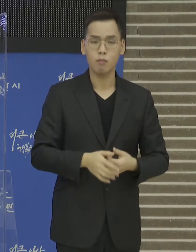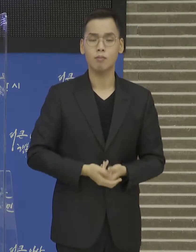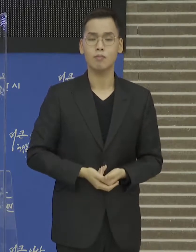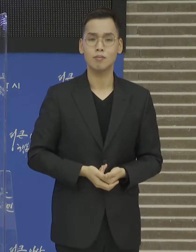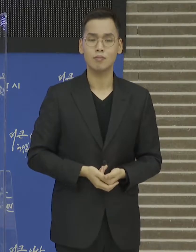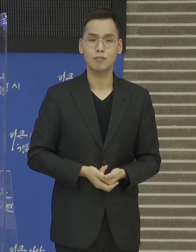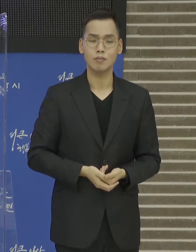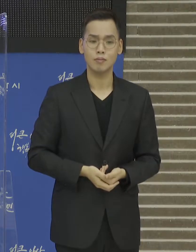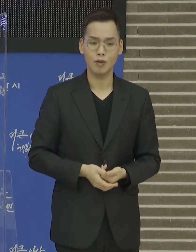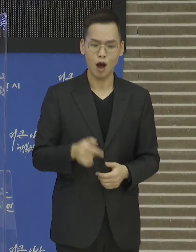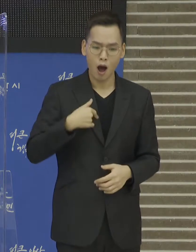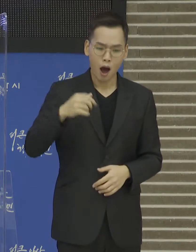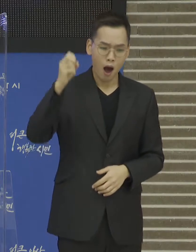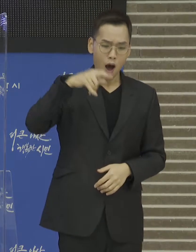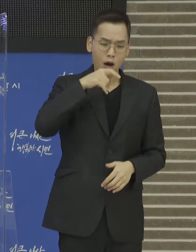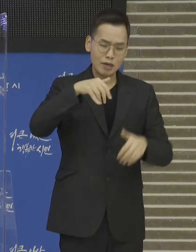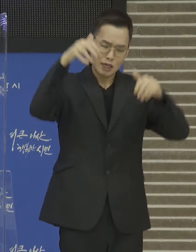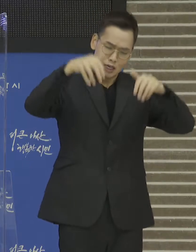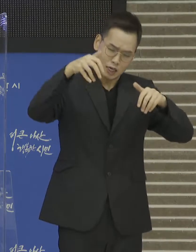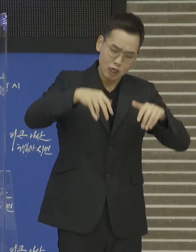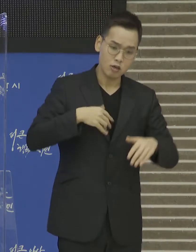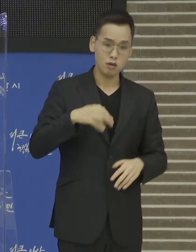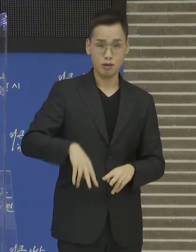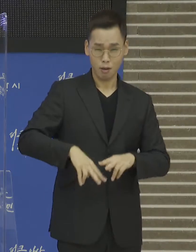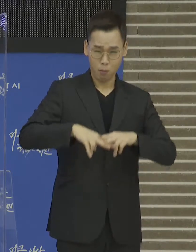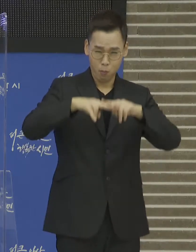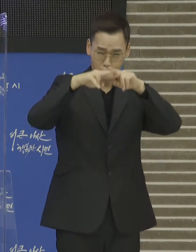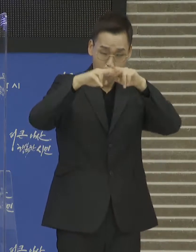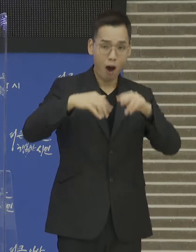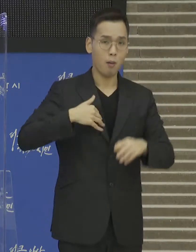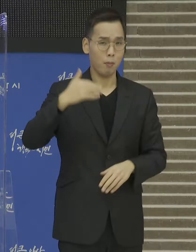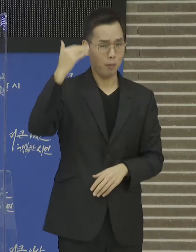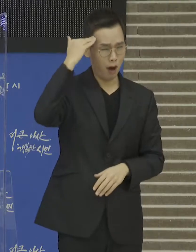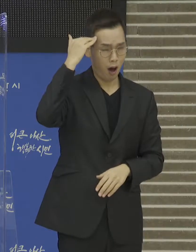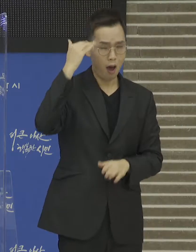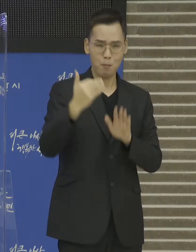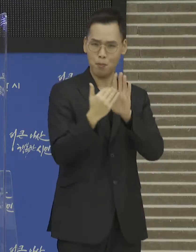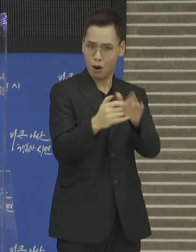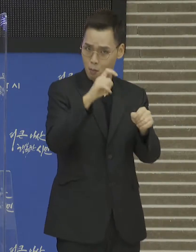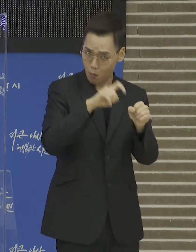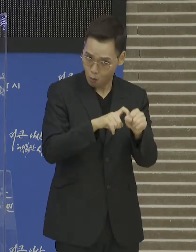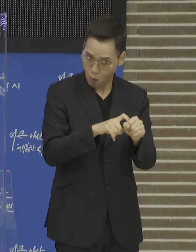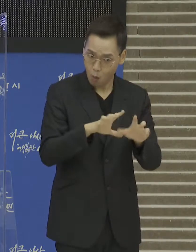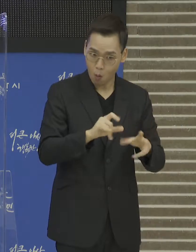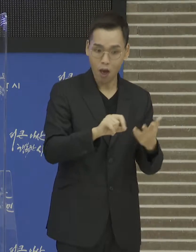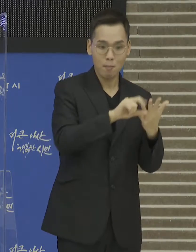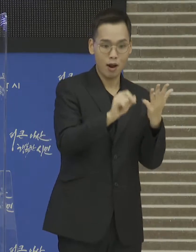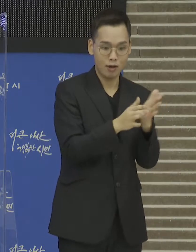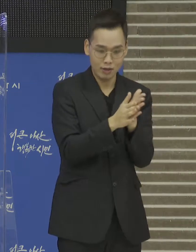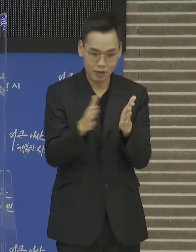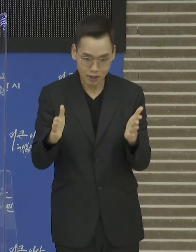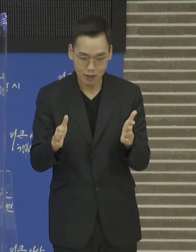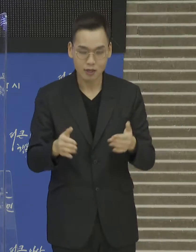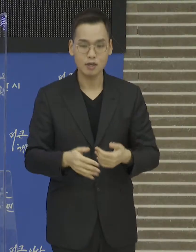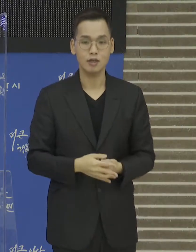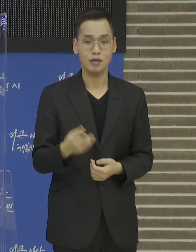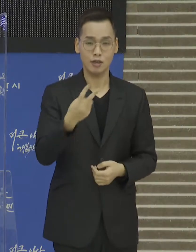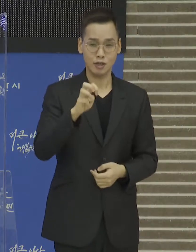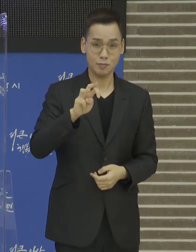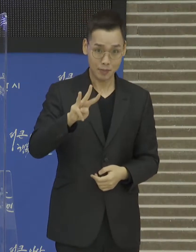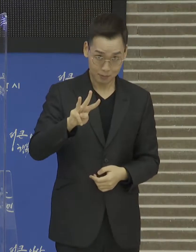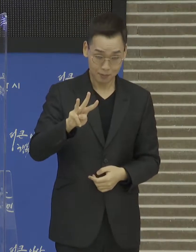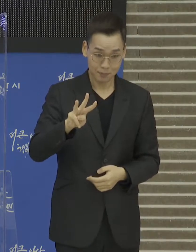도시 침수 예방을 위한 계획으로 금년 8월에 착수를 하여 2023년 7월 완료 예정입니다.